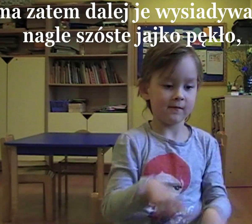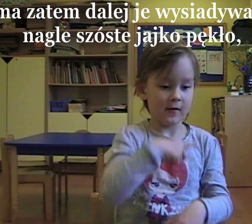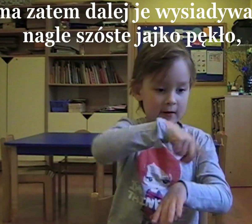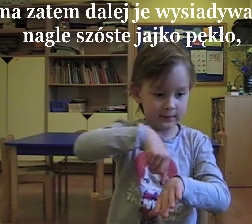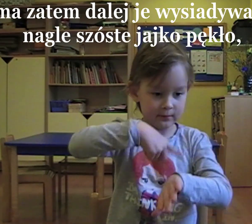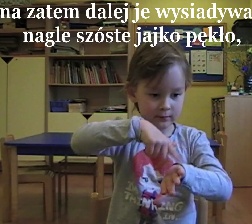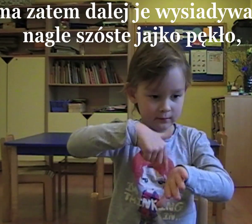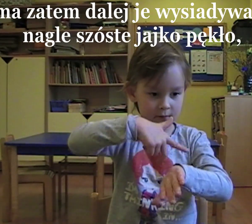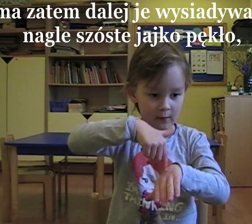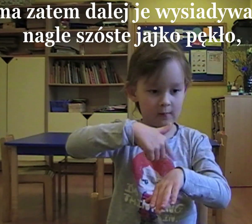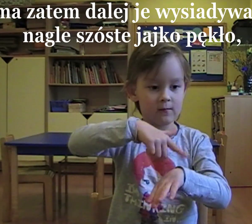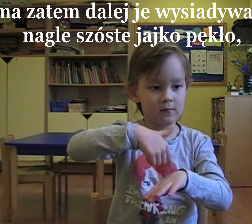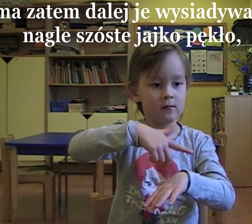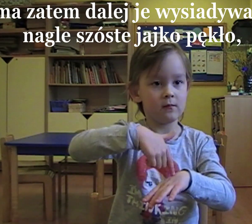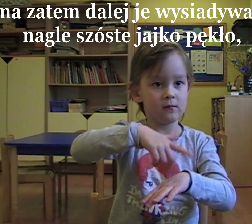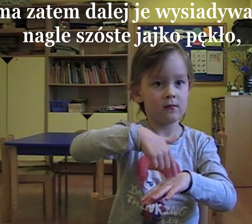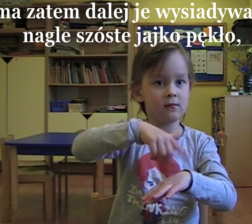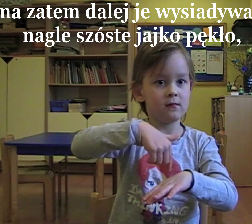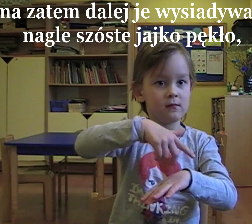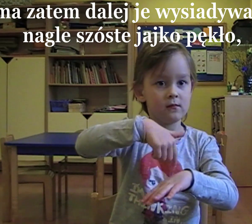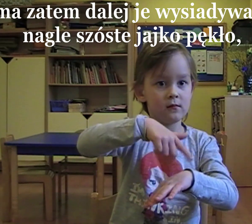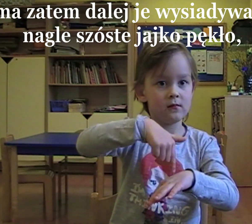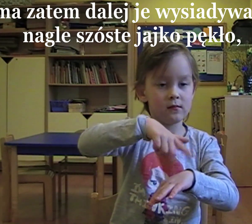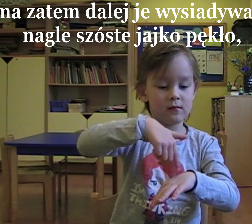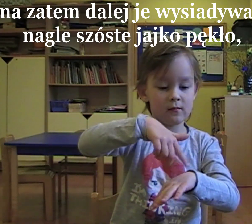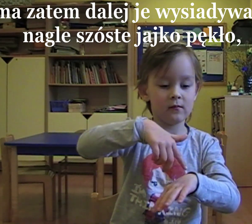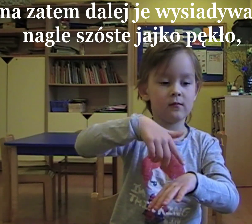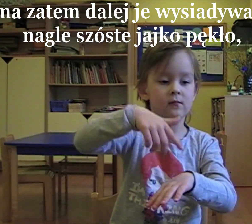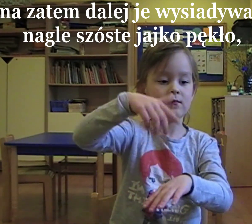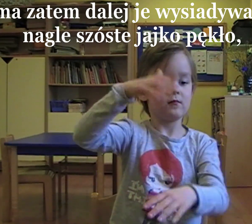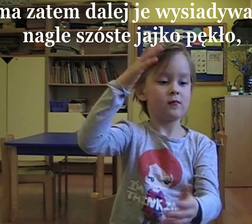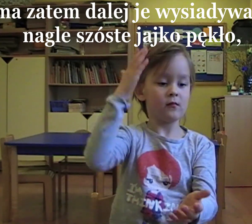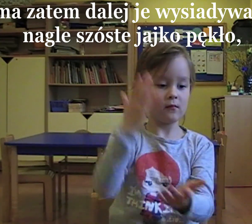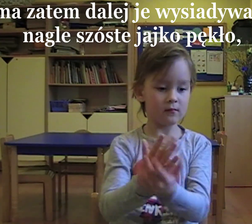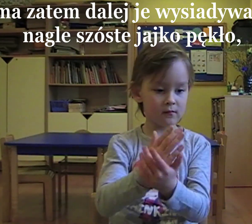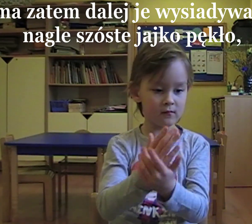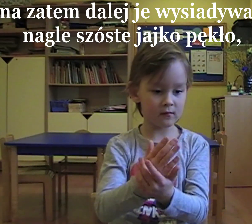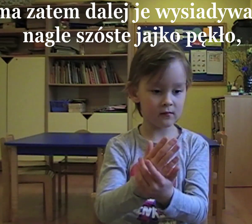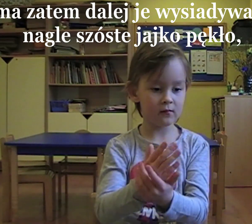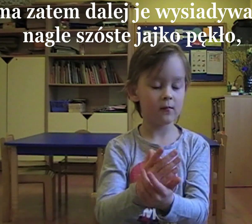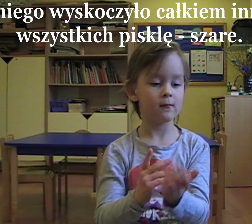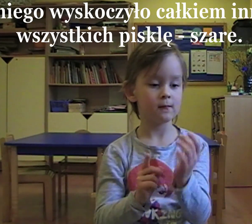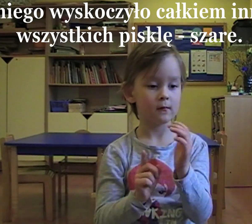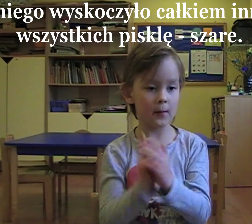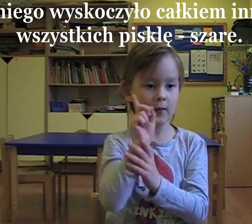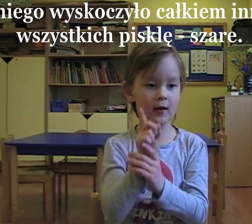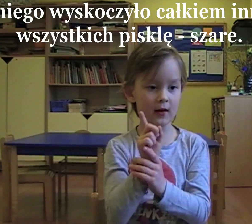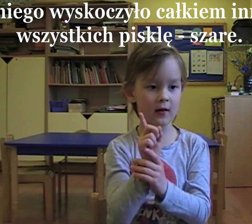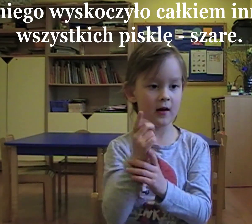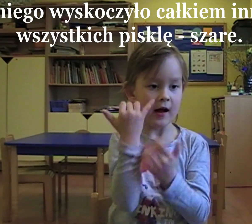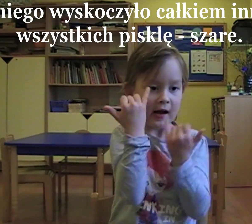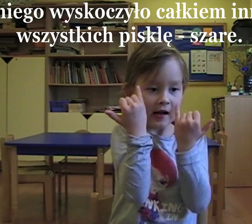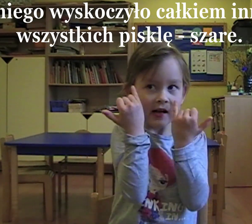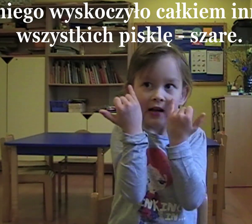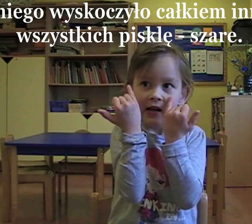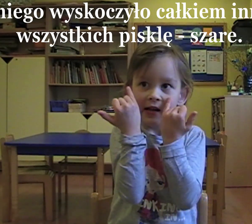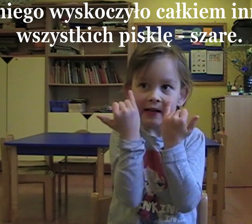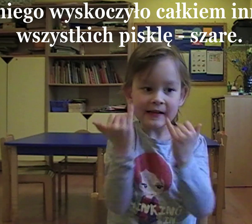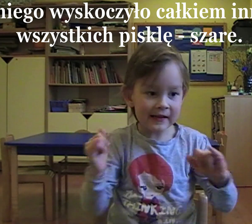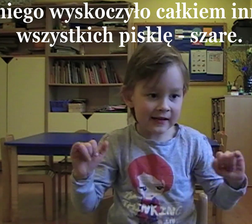zatem dalej je wysiadywała, aż nagle szóste jajko pękło, a z